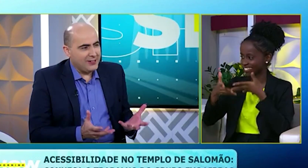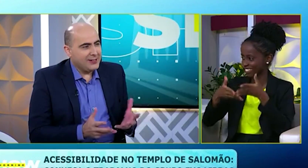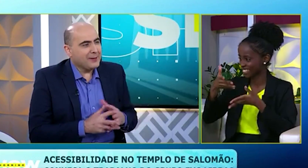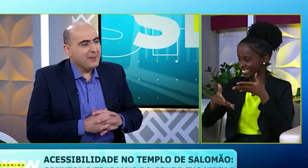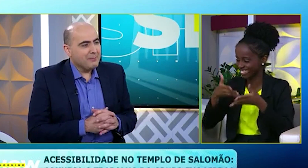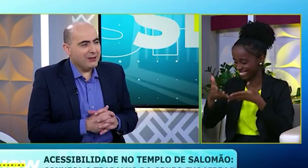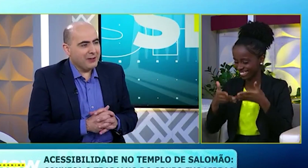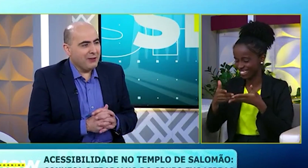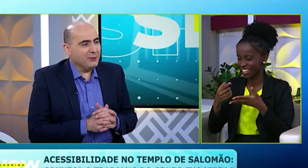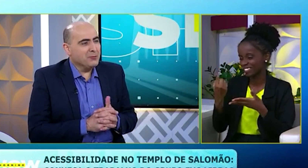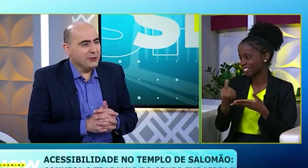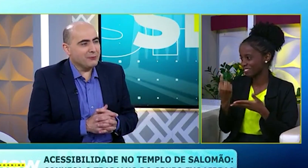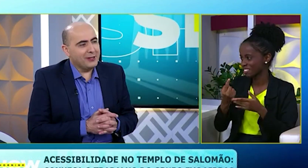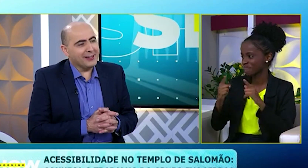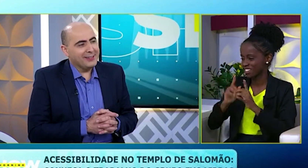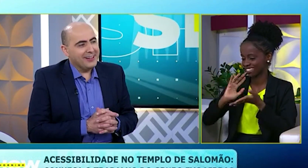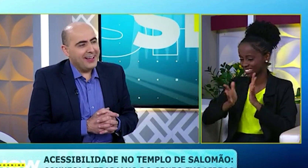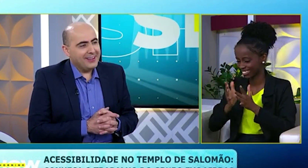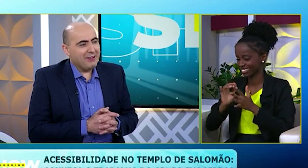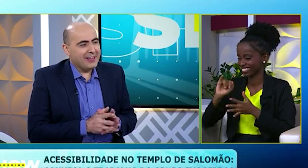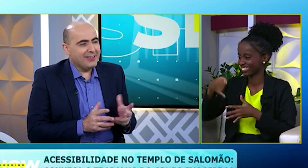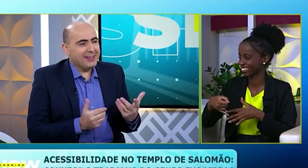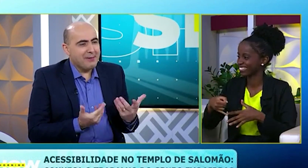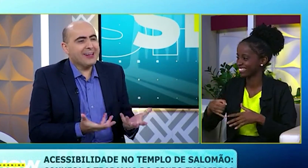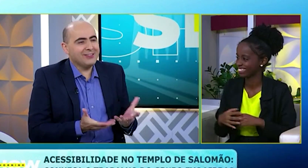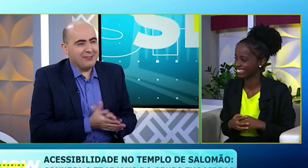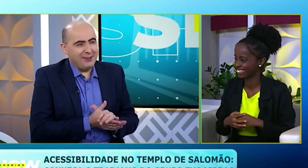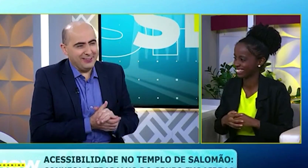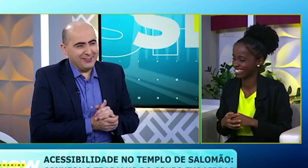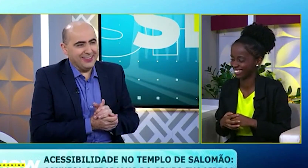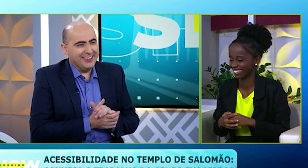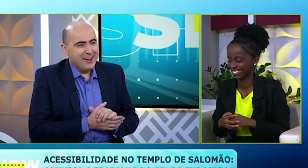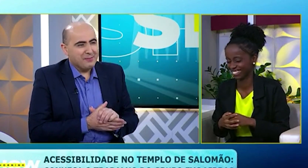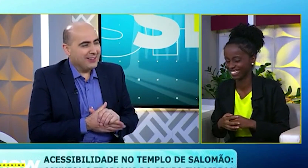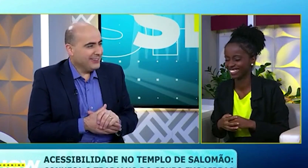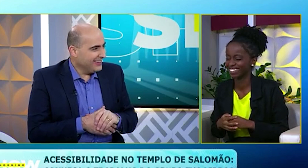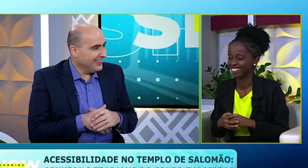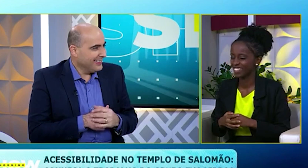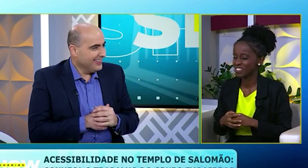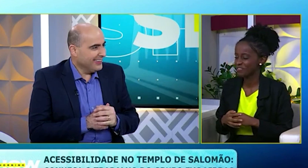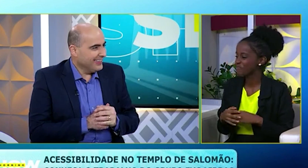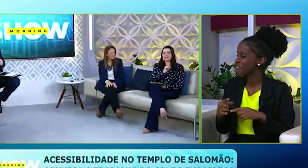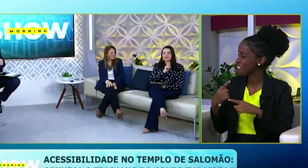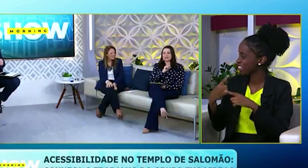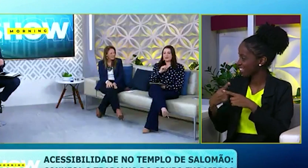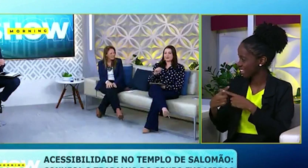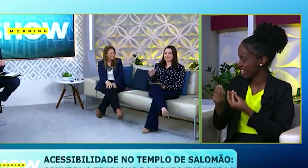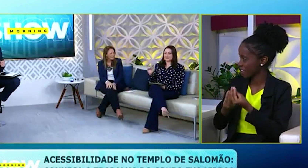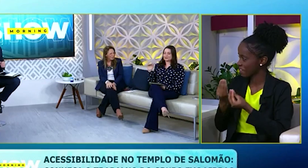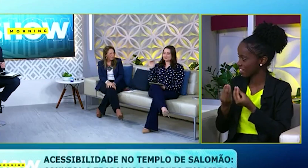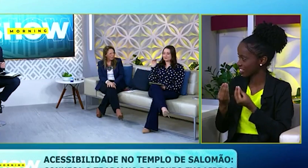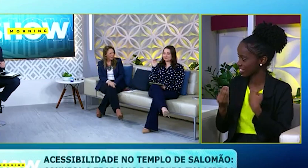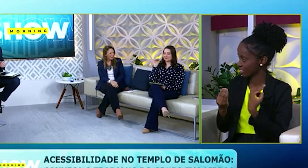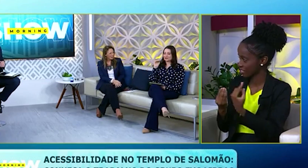sozinha. Mas está falando muito, né? Na verdade, é a que mais está falando. O senhor sabe que quando a gente chegou para